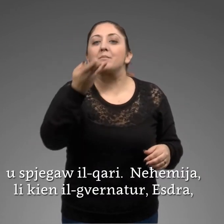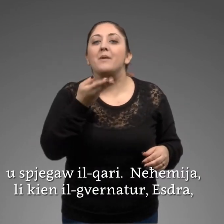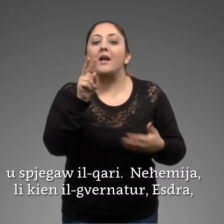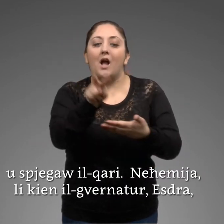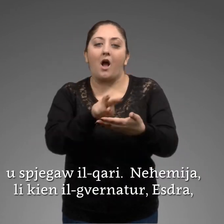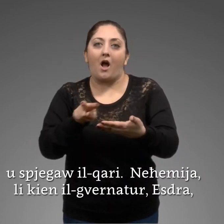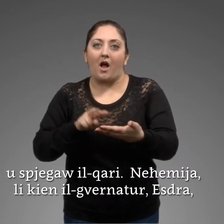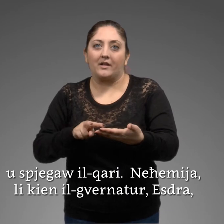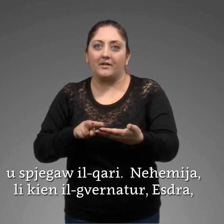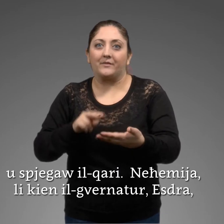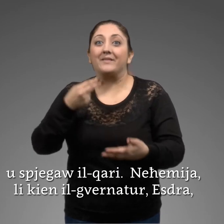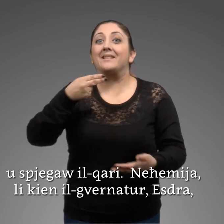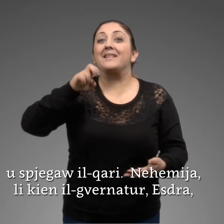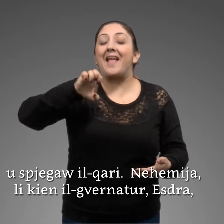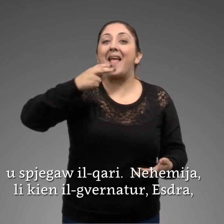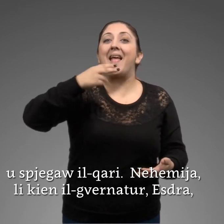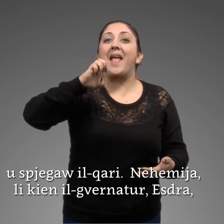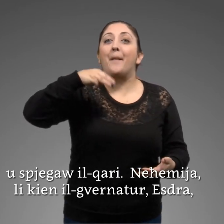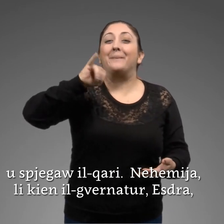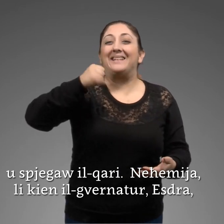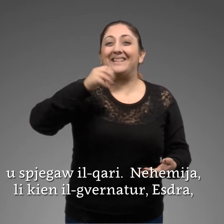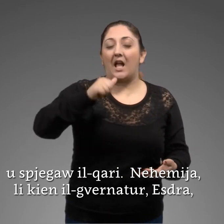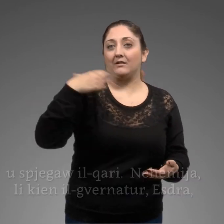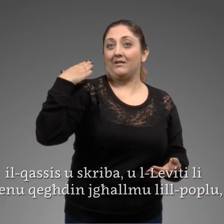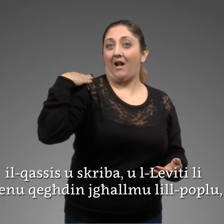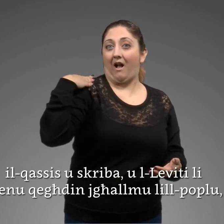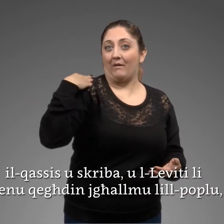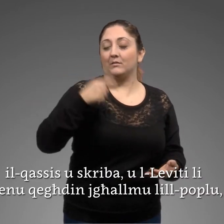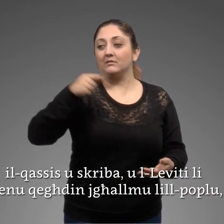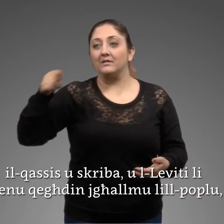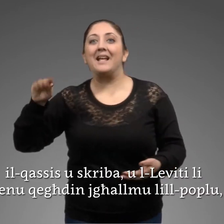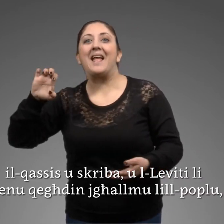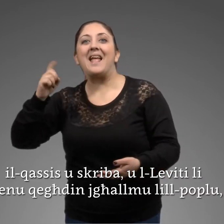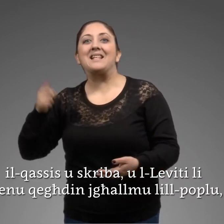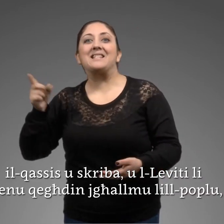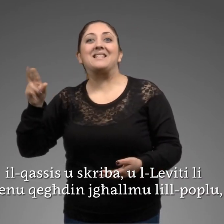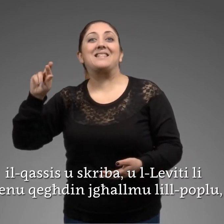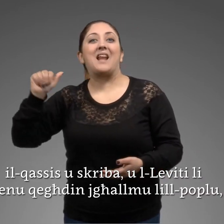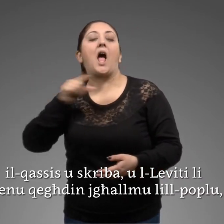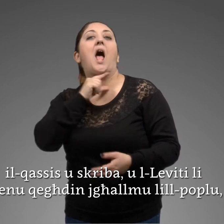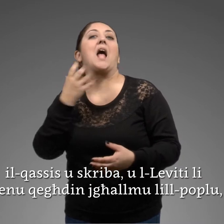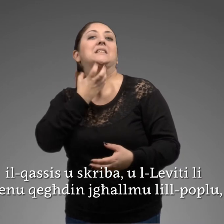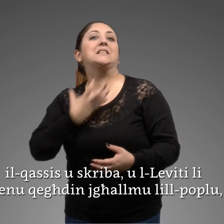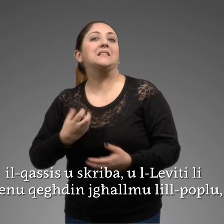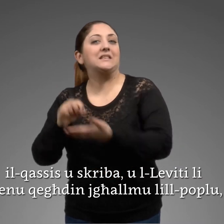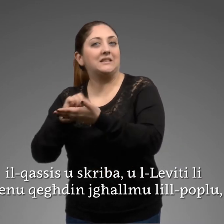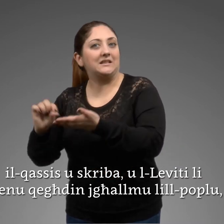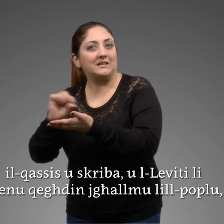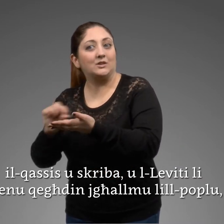Neħemija li kien il-gvernatur Ezdra, il-qassis u skriba u l-laviti li kienu edin